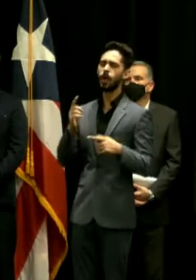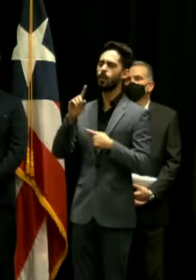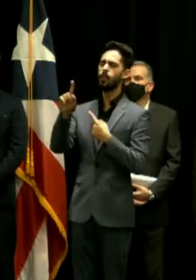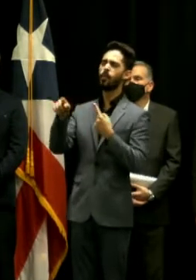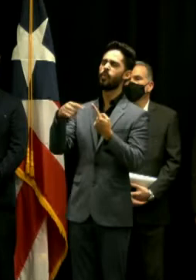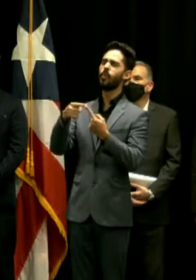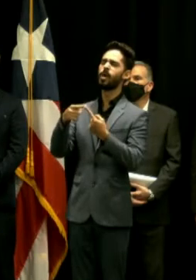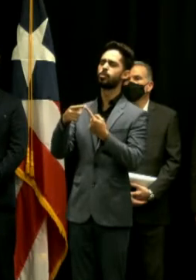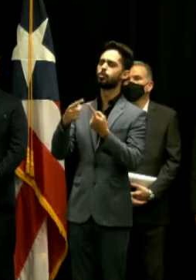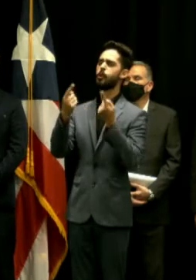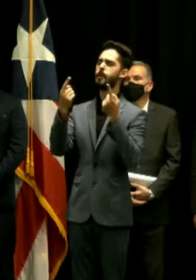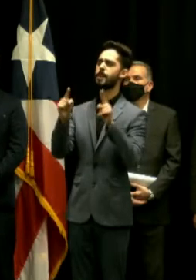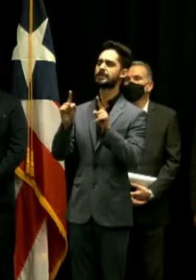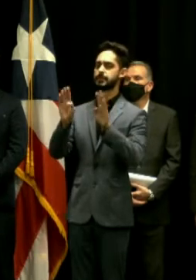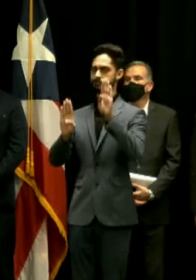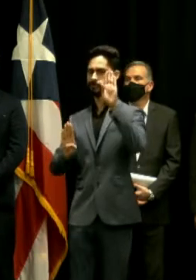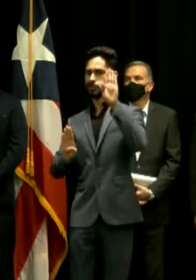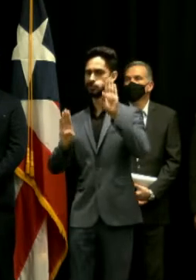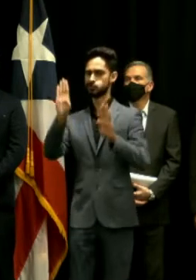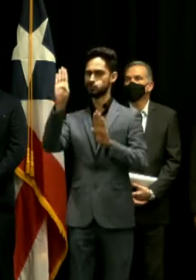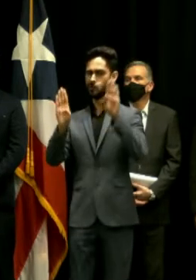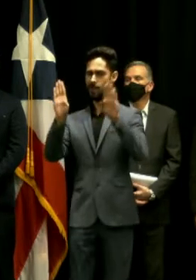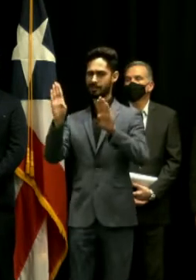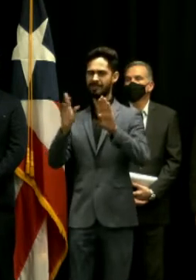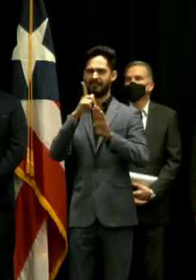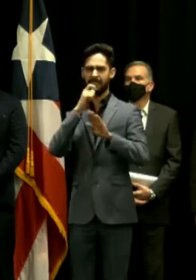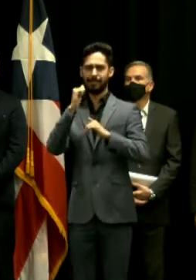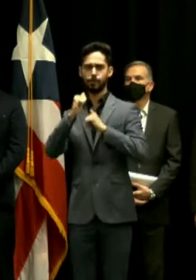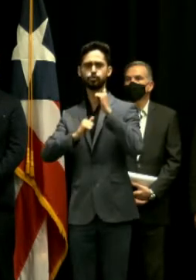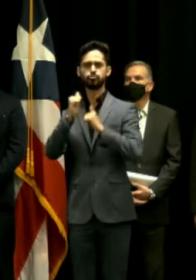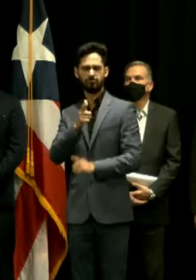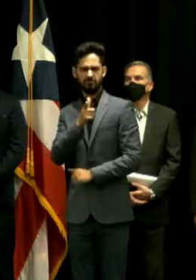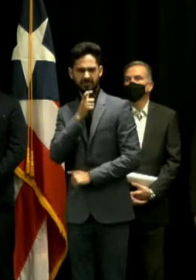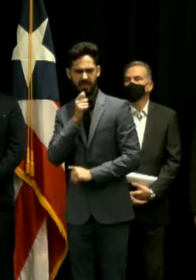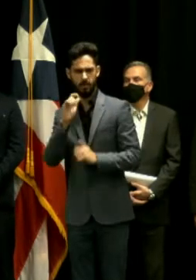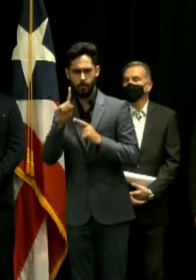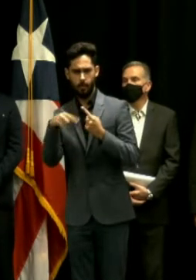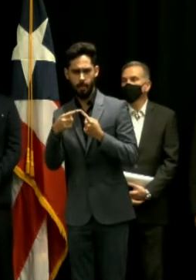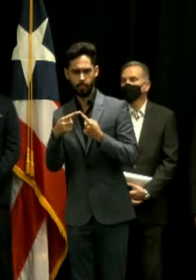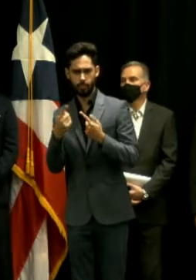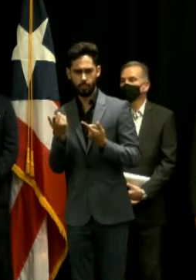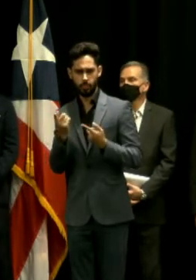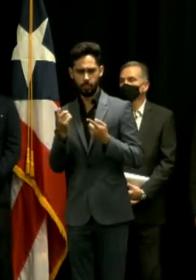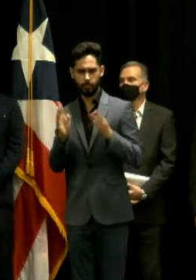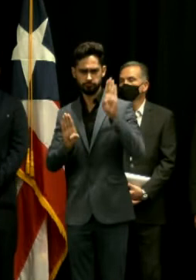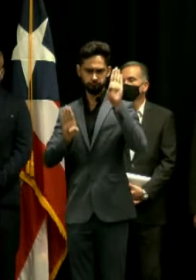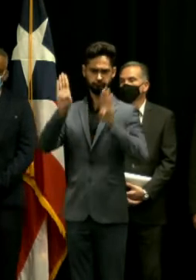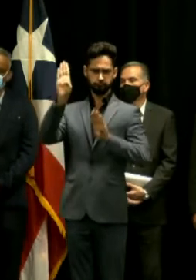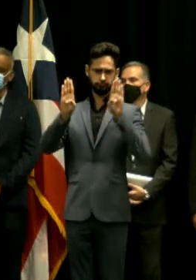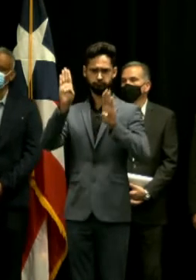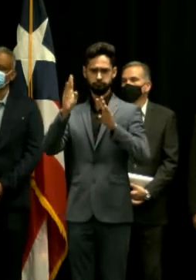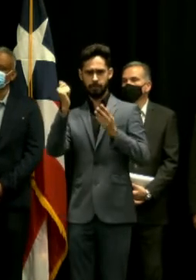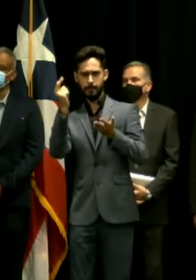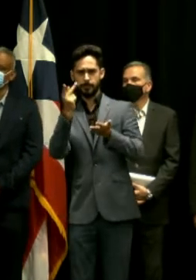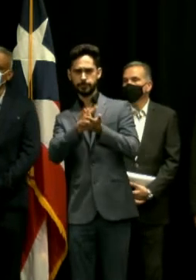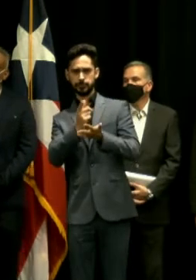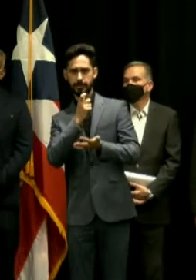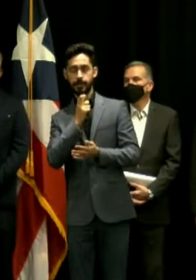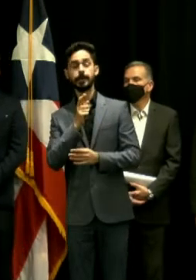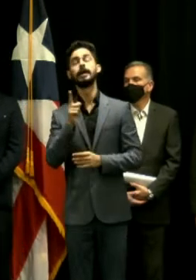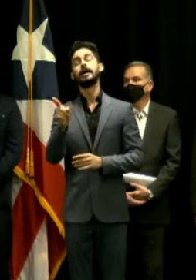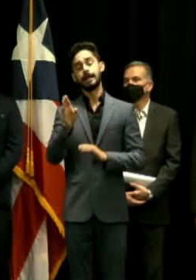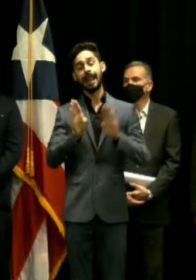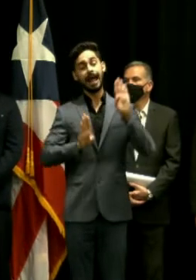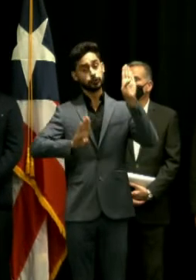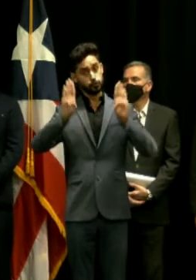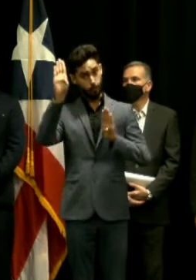la subasta para el diseño y construcción la subasta y me corrige Eduardo Rivera yo entiendo que la